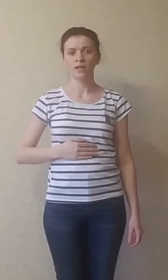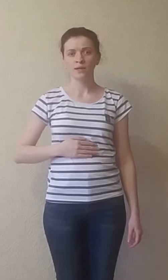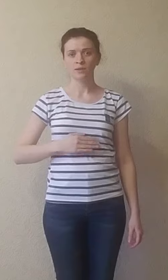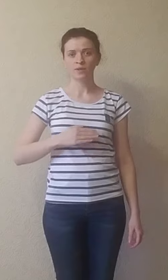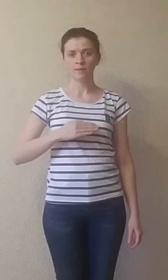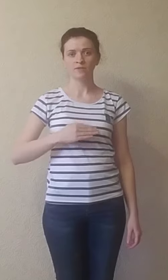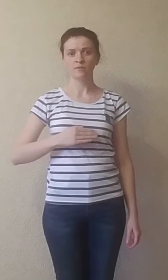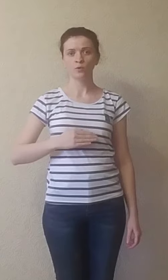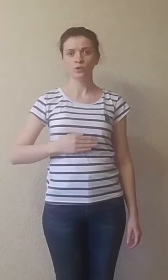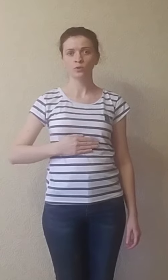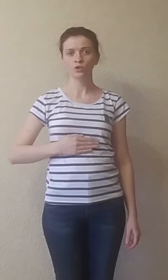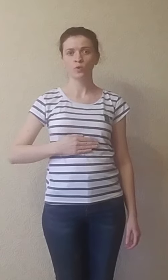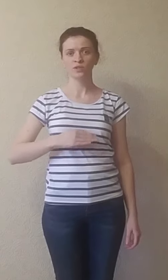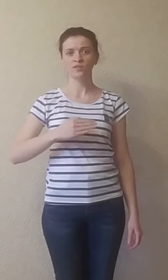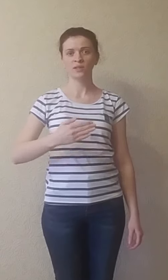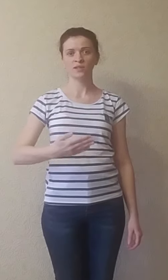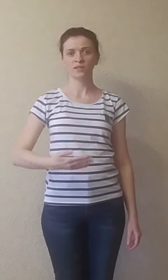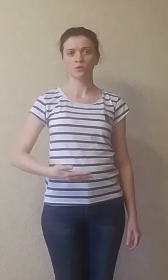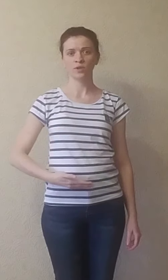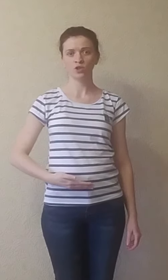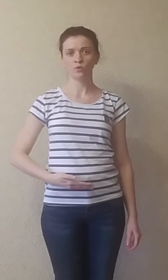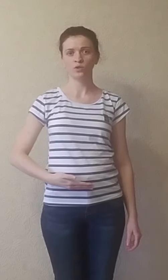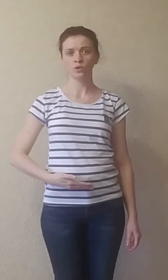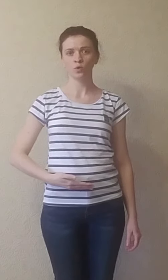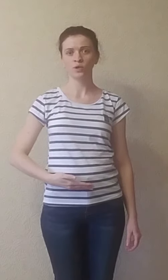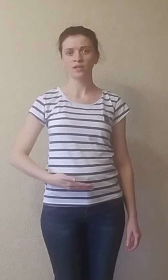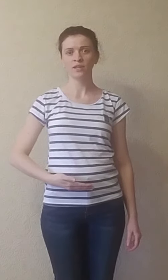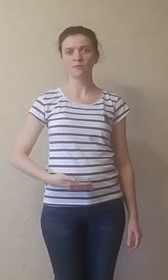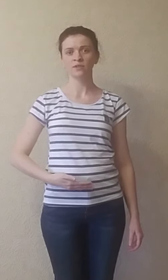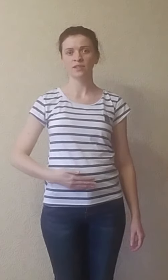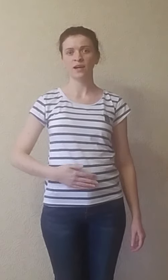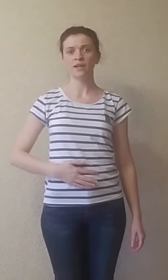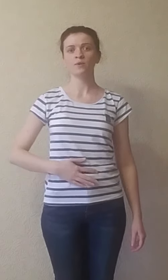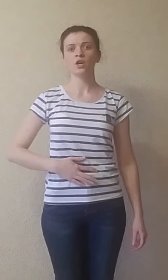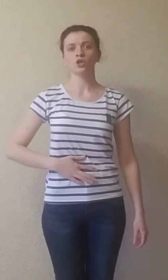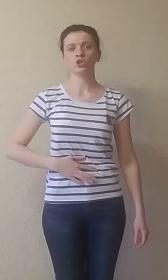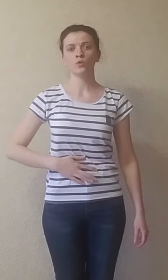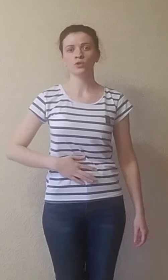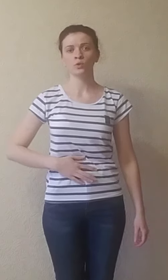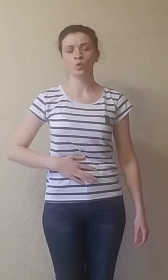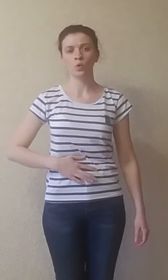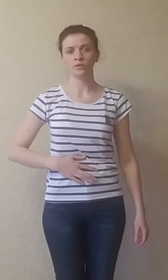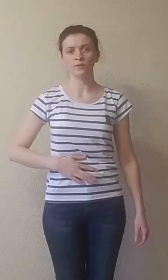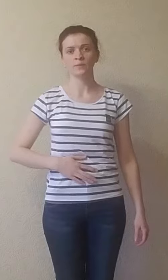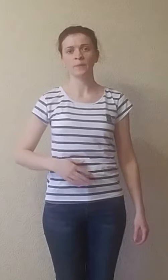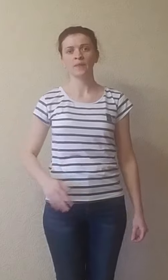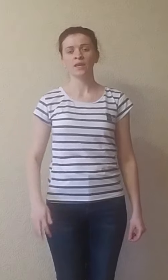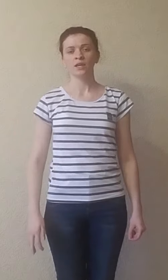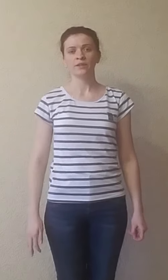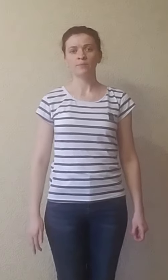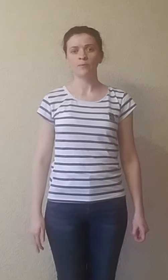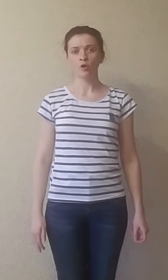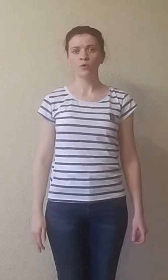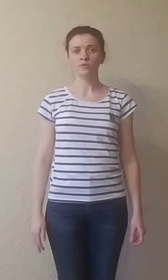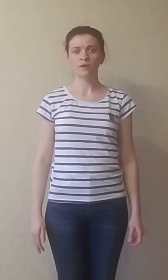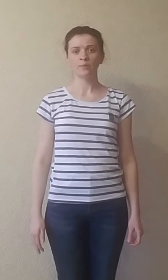Набираем с вами воздух в животик, делается у нас животик кругленьким, выдыхаем, животик уходит. Итак, попробуем с вами